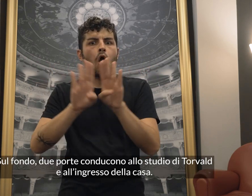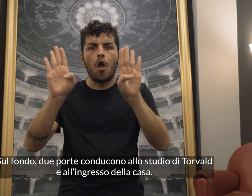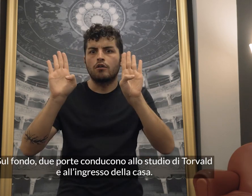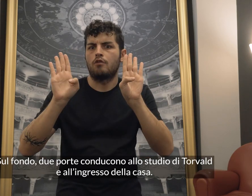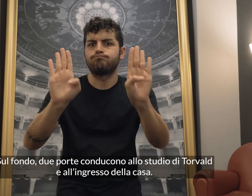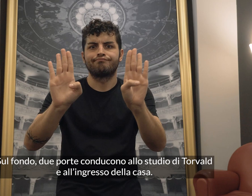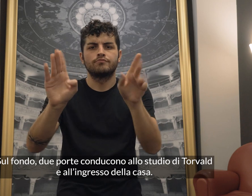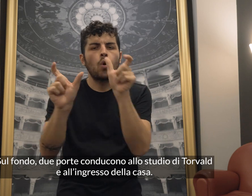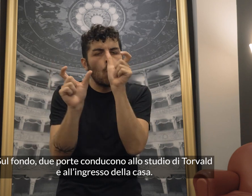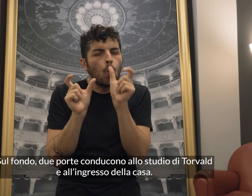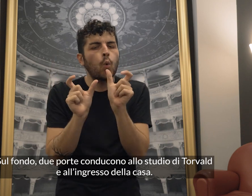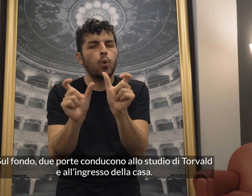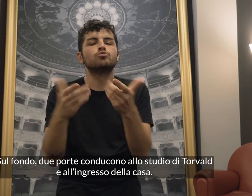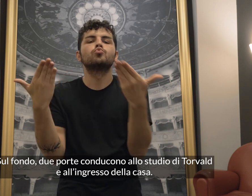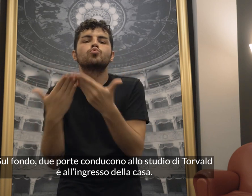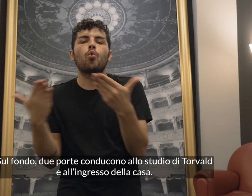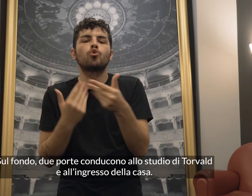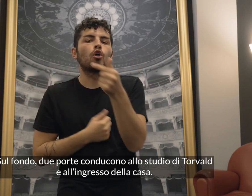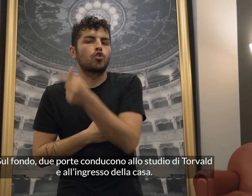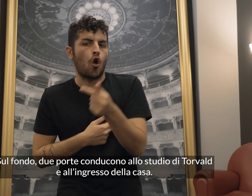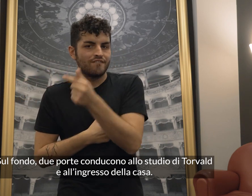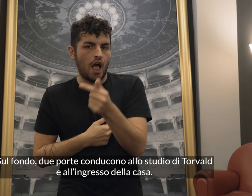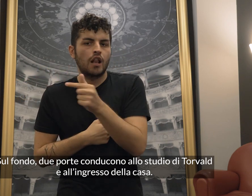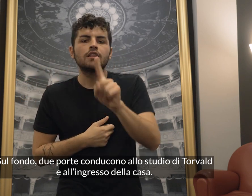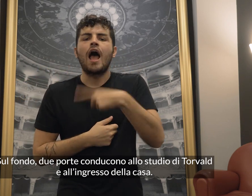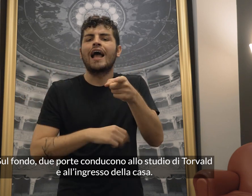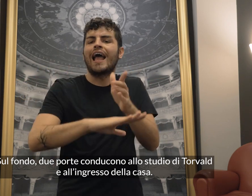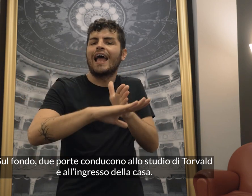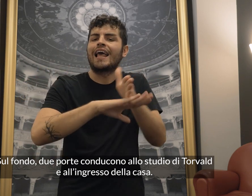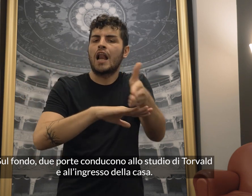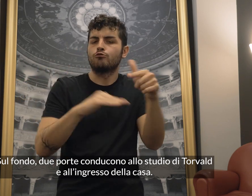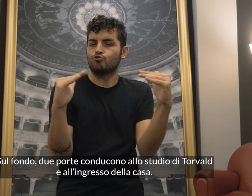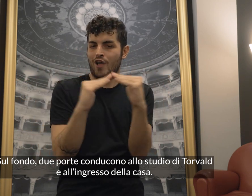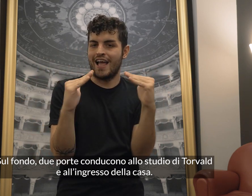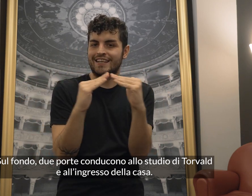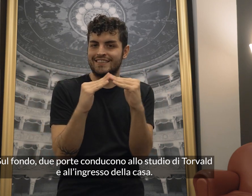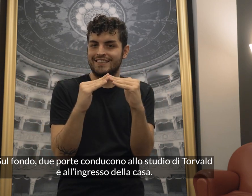due porte conducono allo studio di Thorvald e all'ingresso della casa.